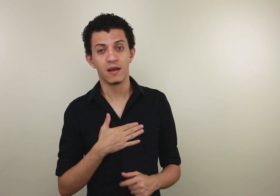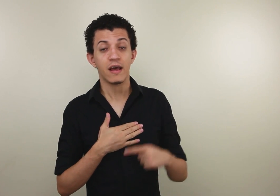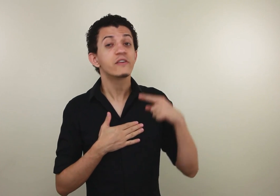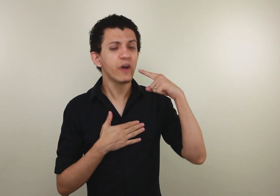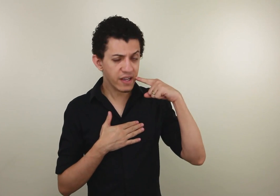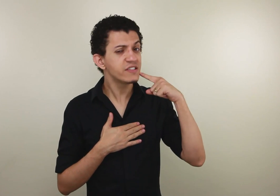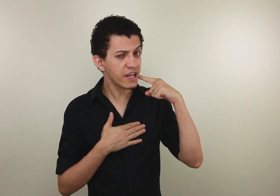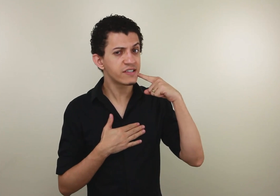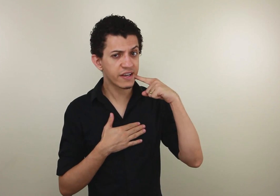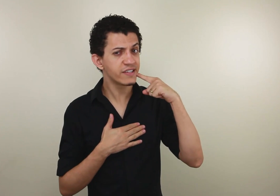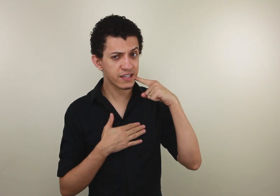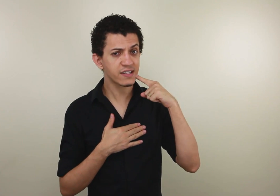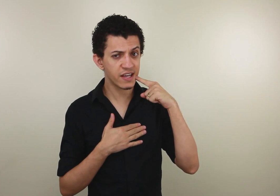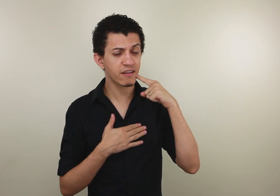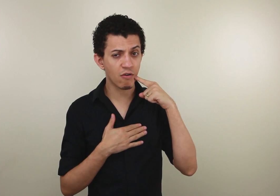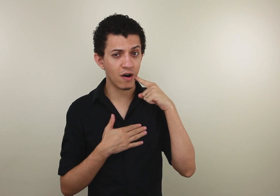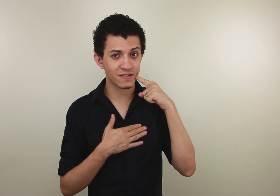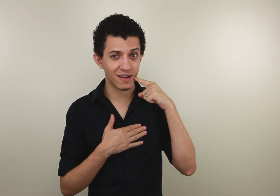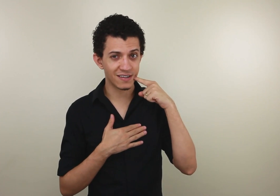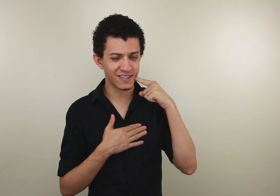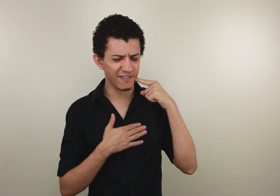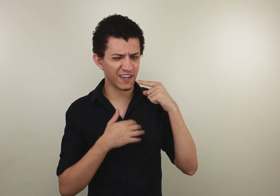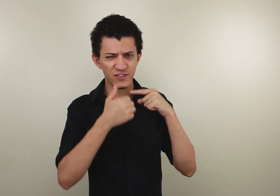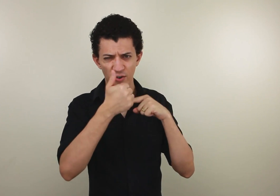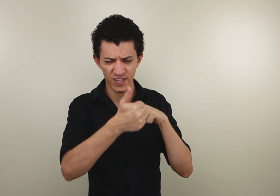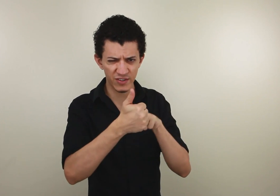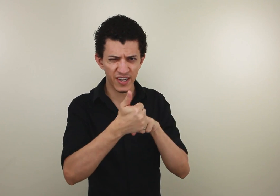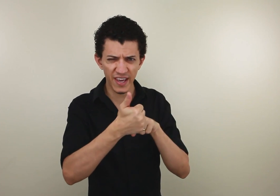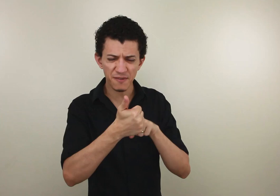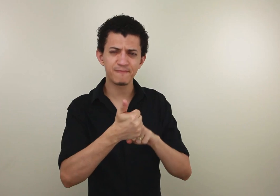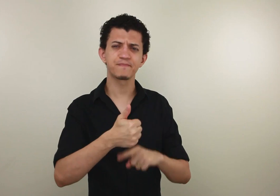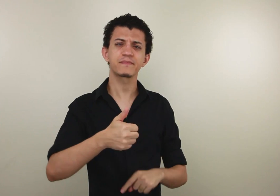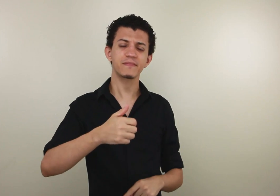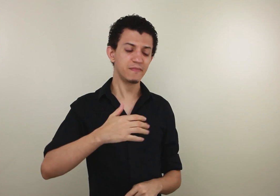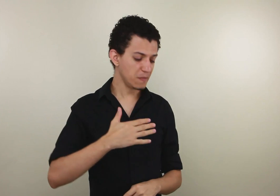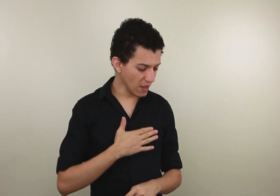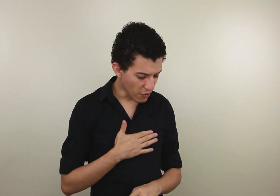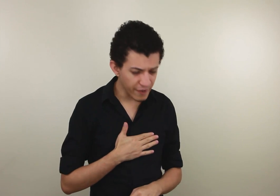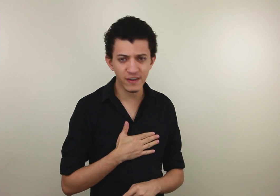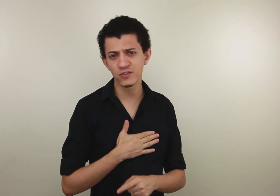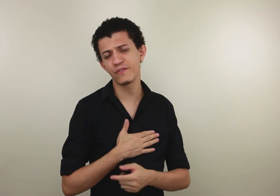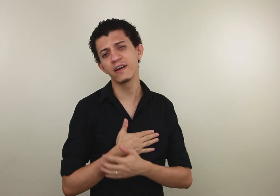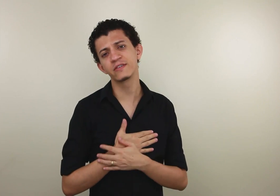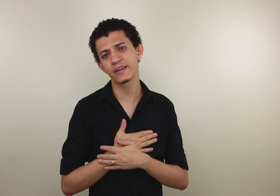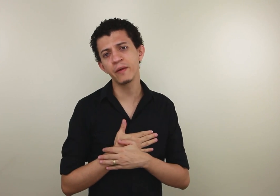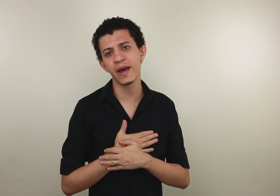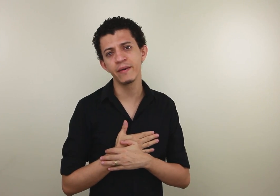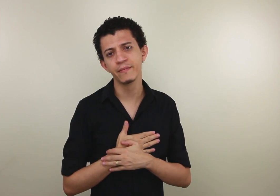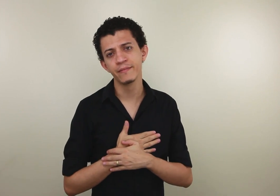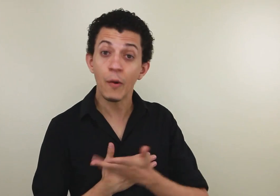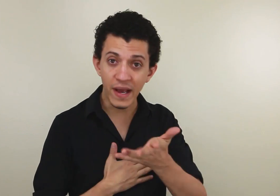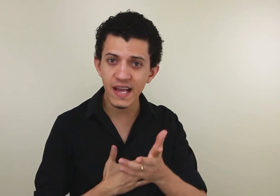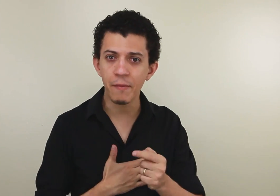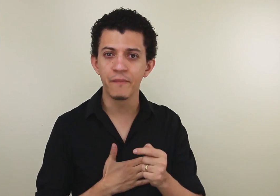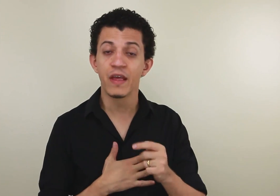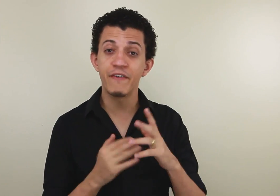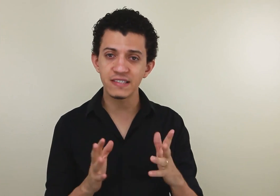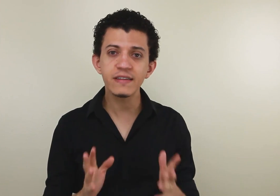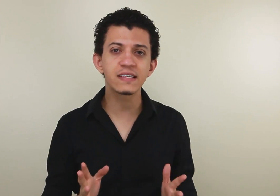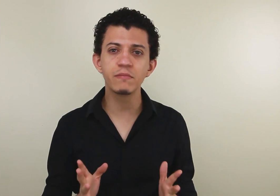Só dizer isso aqui Você está dizendo que gosta Você enfatizou usando isso aqui Agora enfatizou falando isso aqui também Então percebe? Fazendo dessa